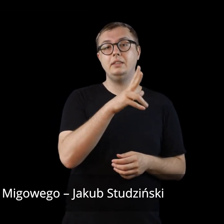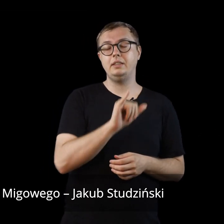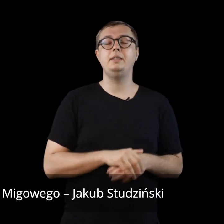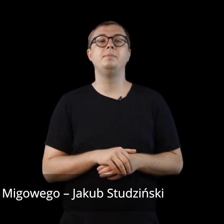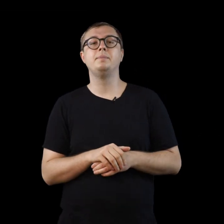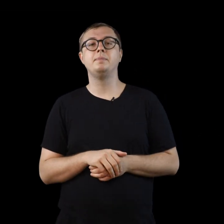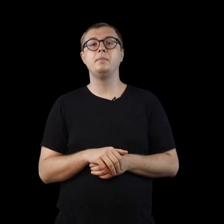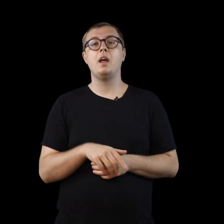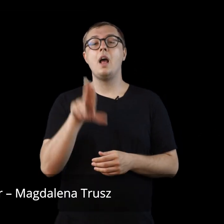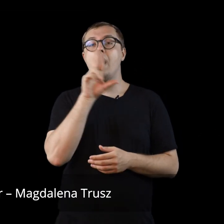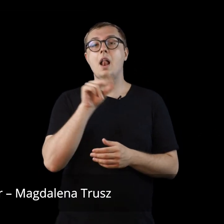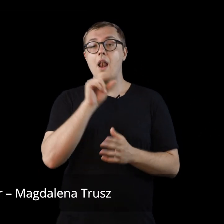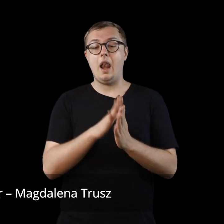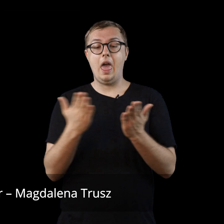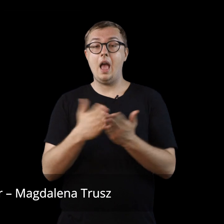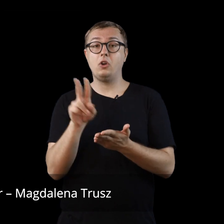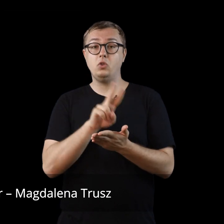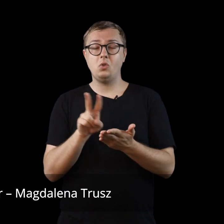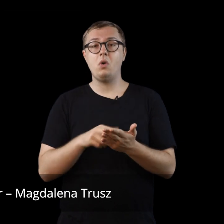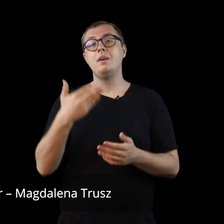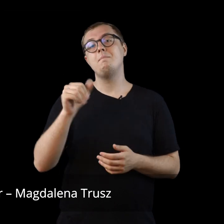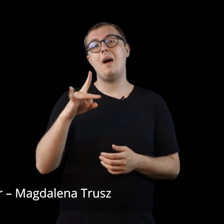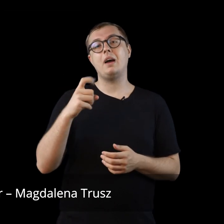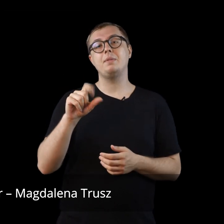Lektor Magdalena Tróż